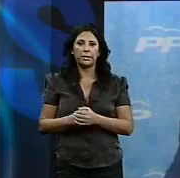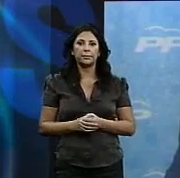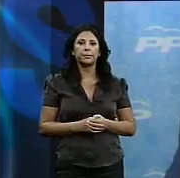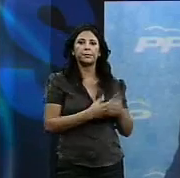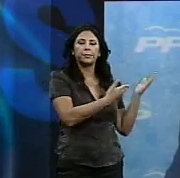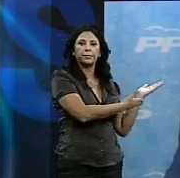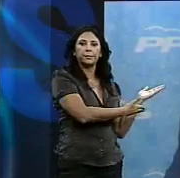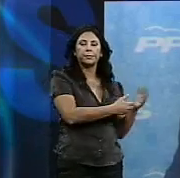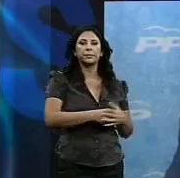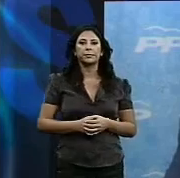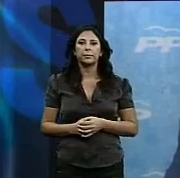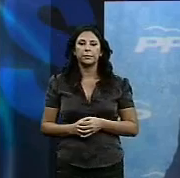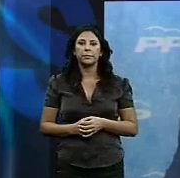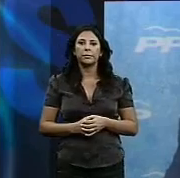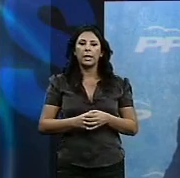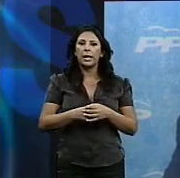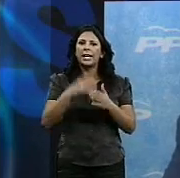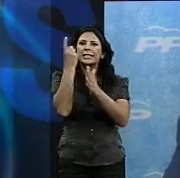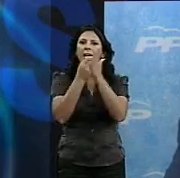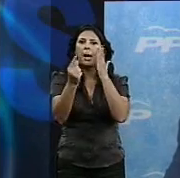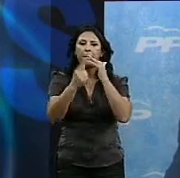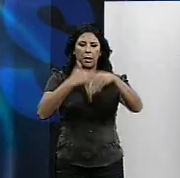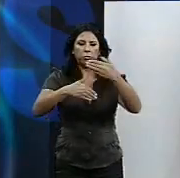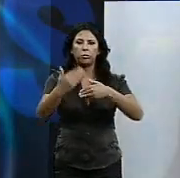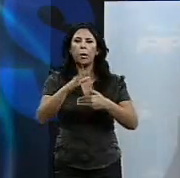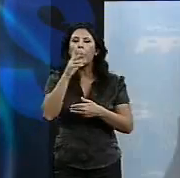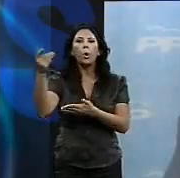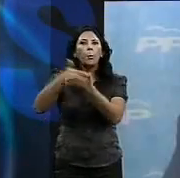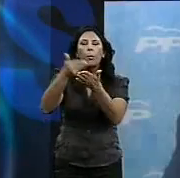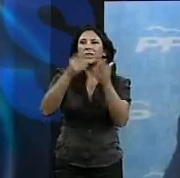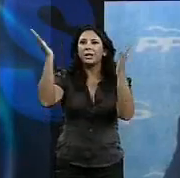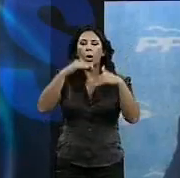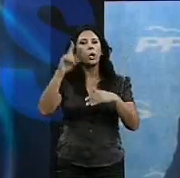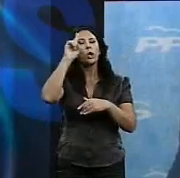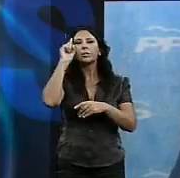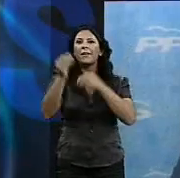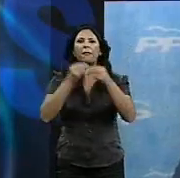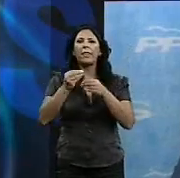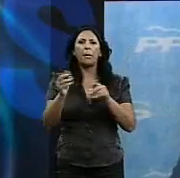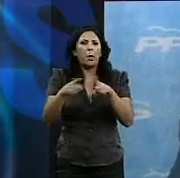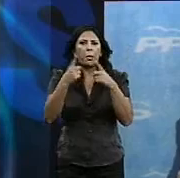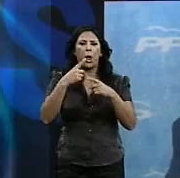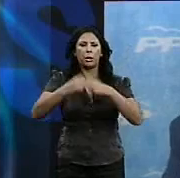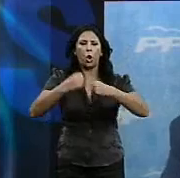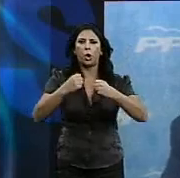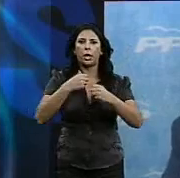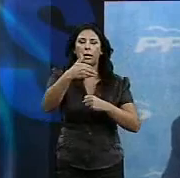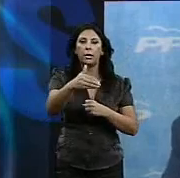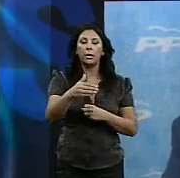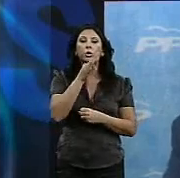sin tener propuestas y sin saber qué se va a hacer. No se tiene claro ahora qué tipo de suelo tiene que ser, si se